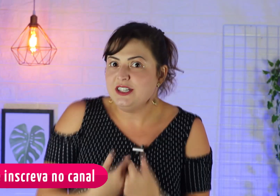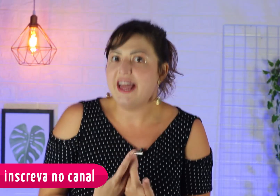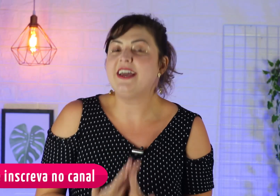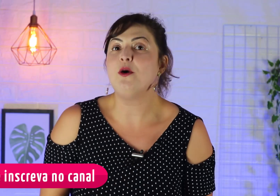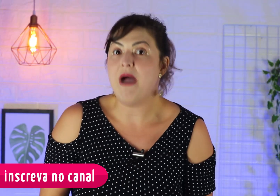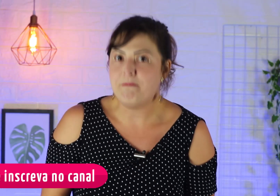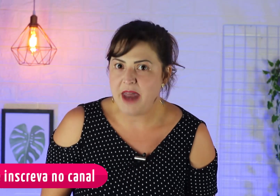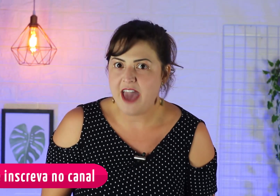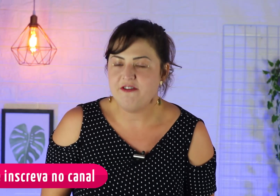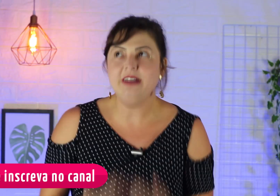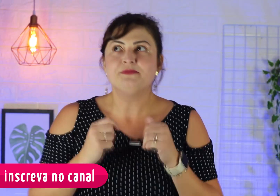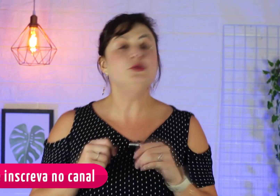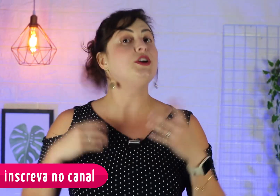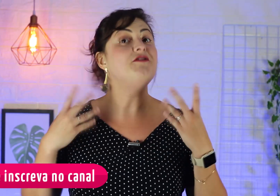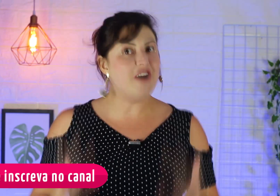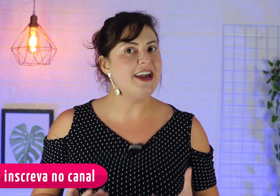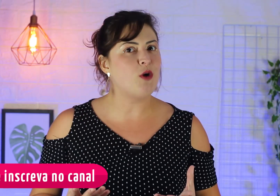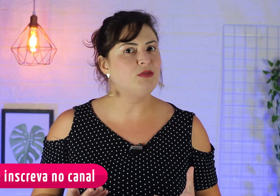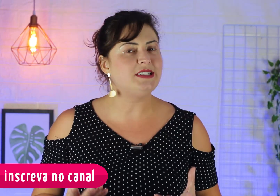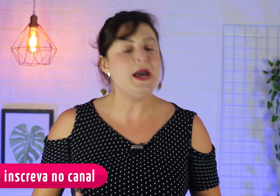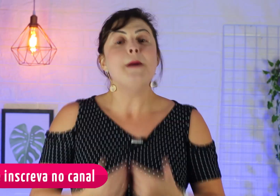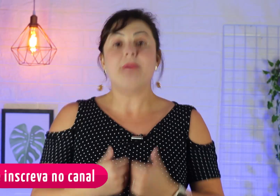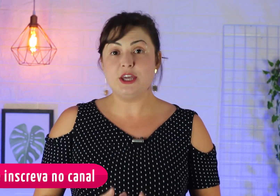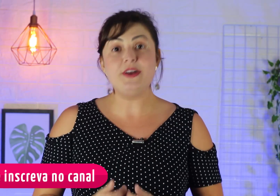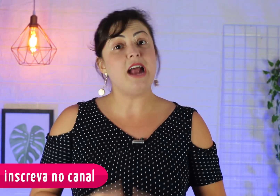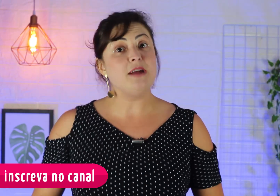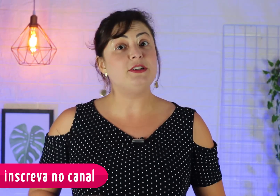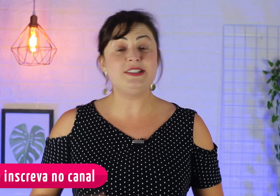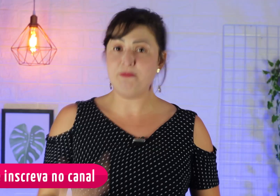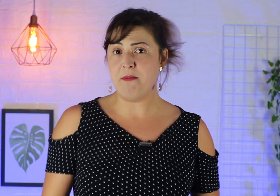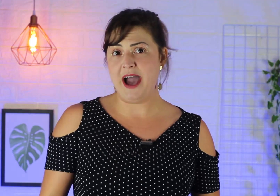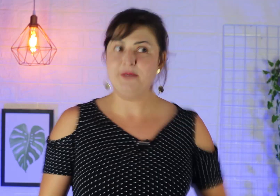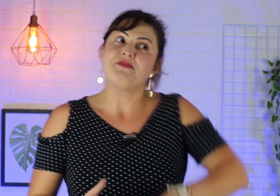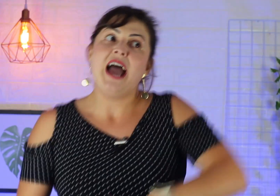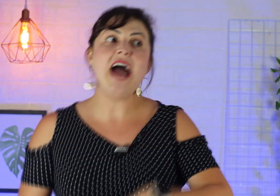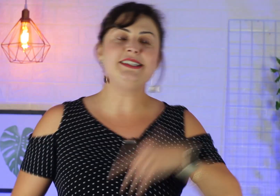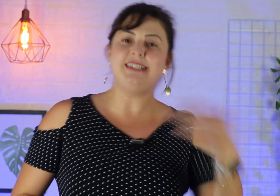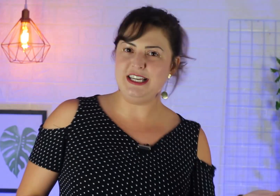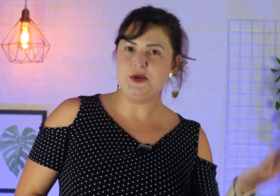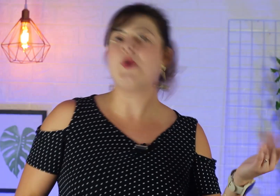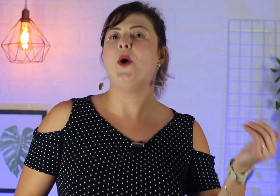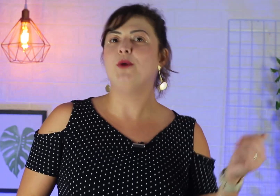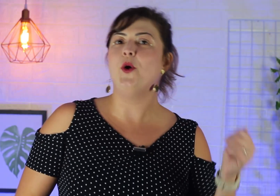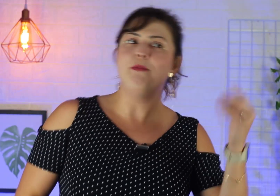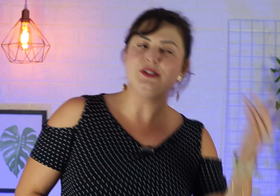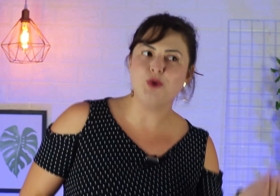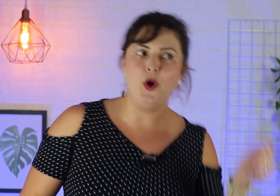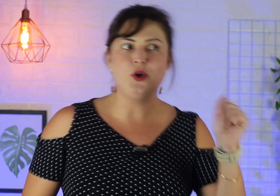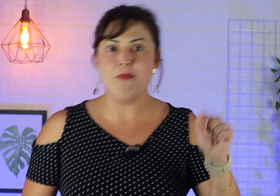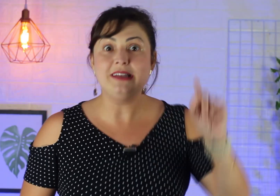tenha uma prévia do que vai acontecer para que o intérprete se prepare. Assim como o pastor, o padre,